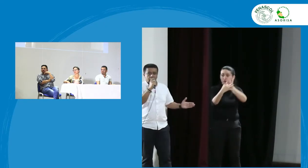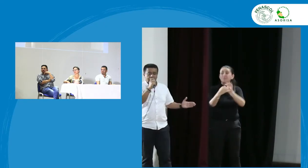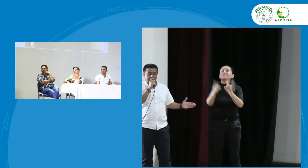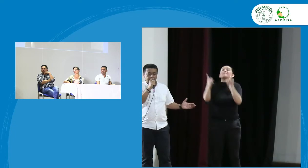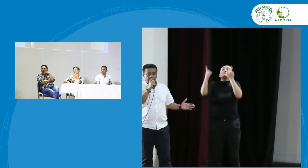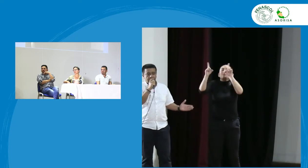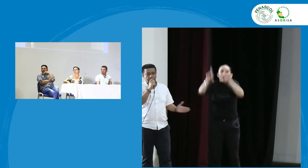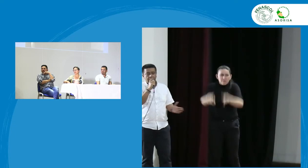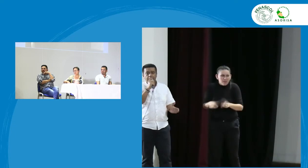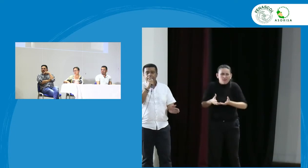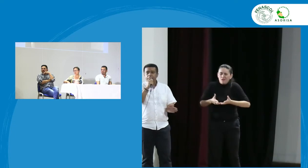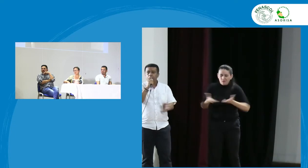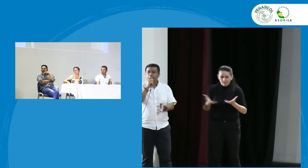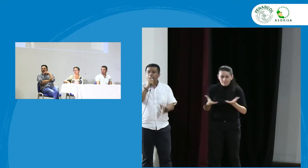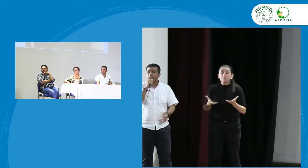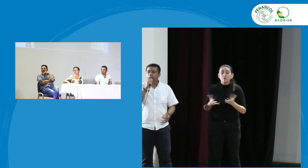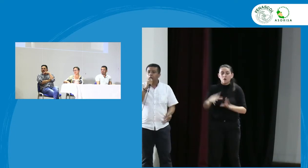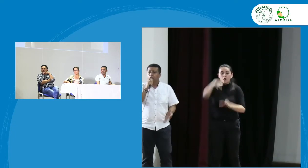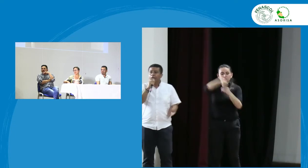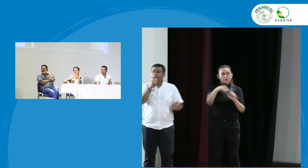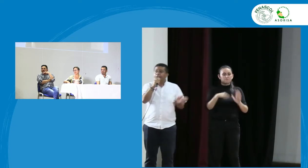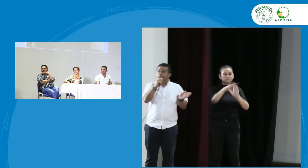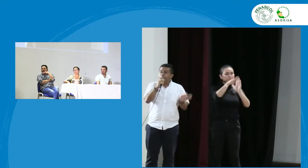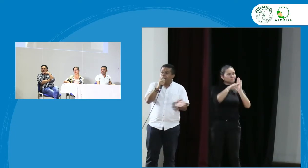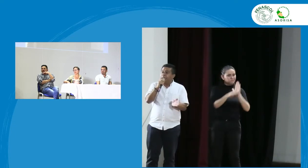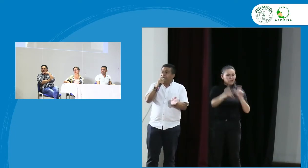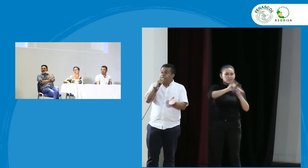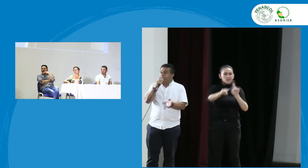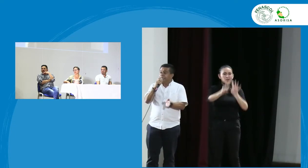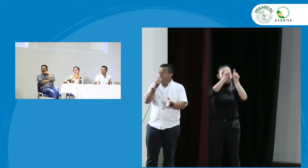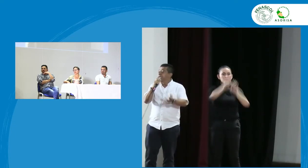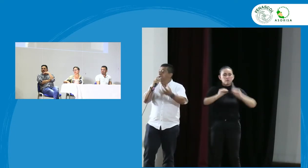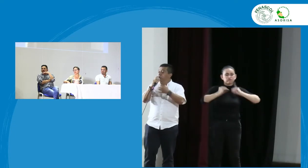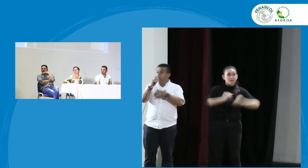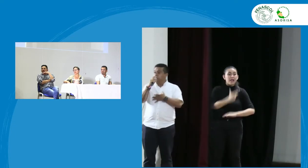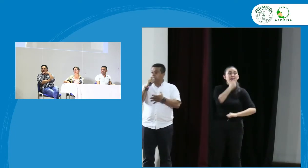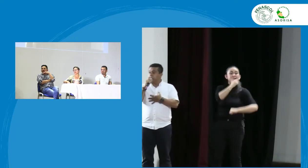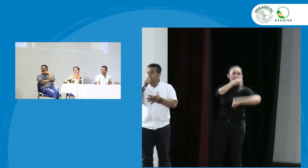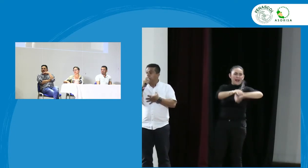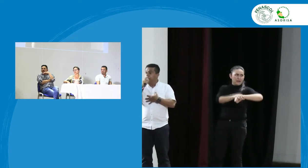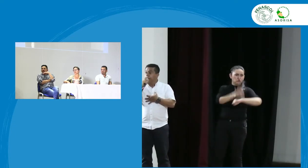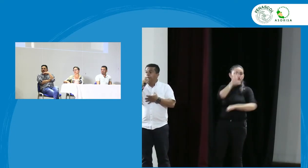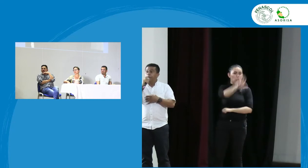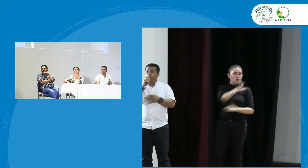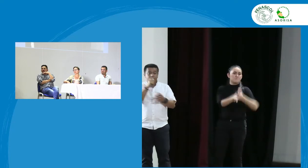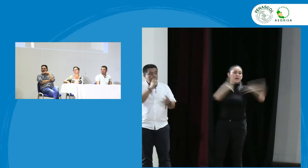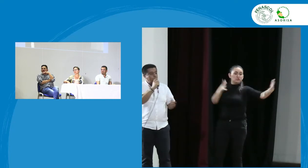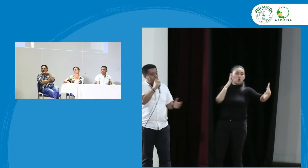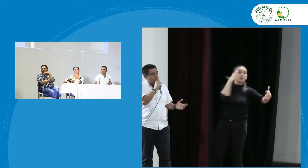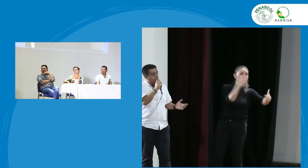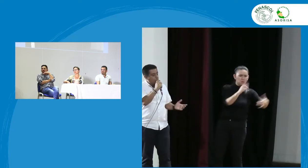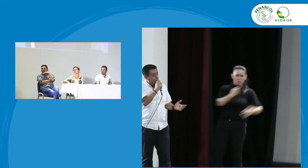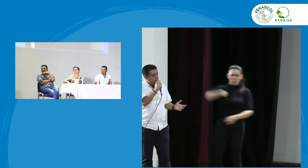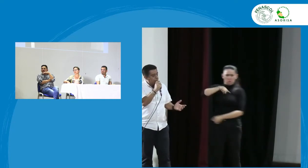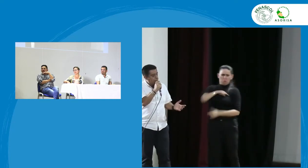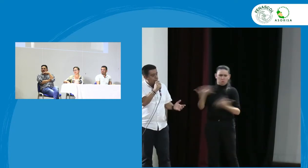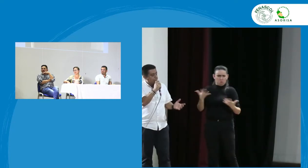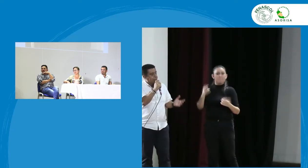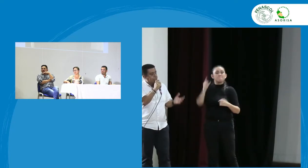en el pénsul académico el tema en inglés que no es nuestro pero si se puede incluir el